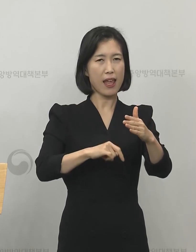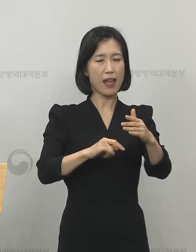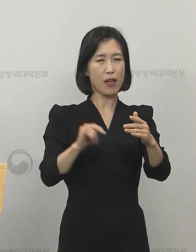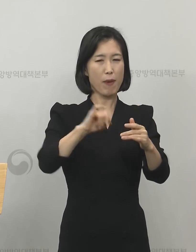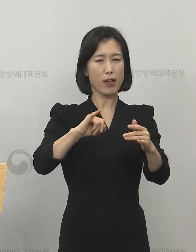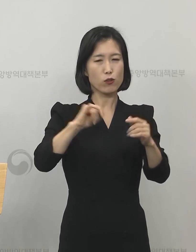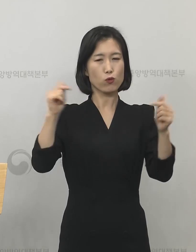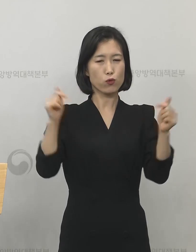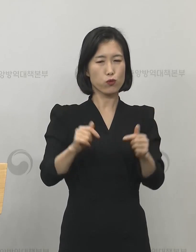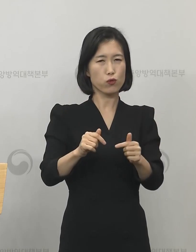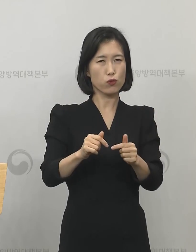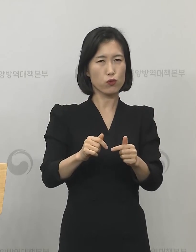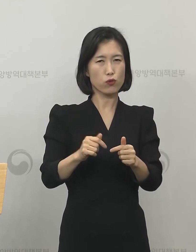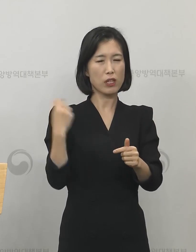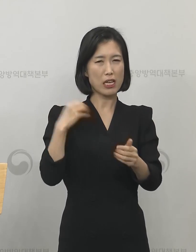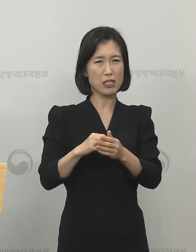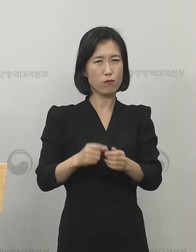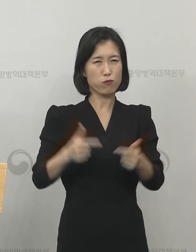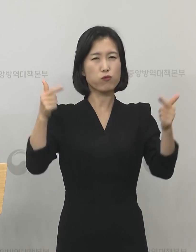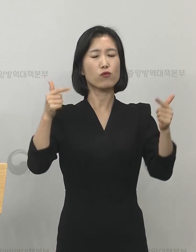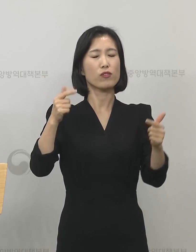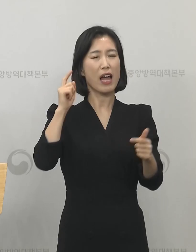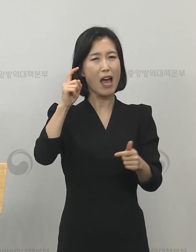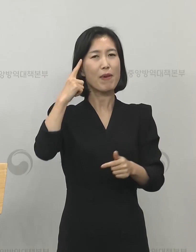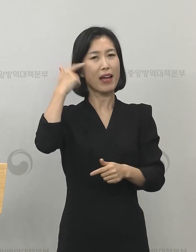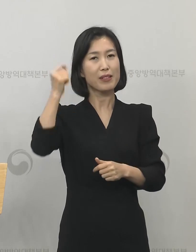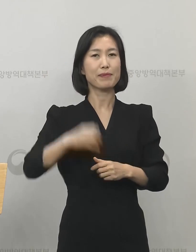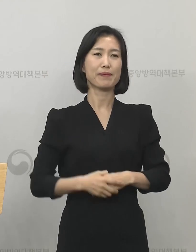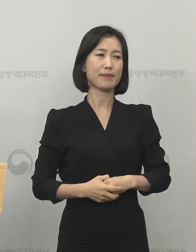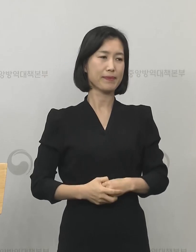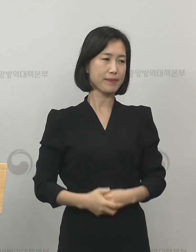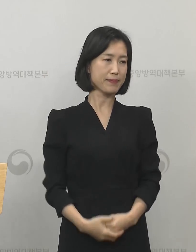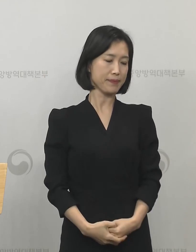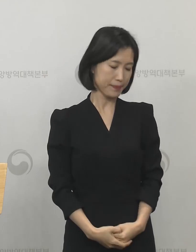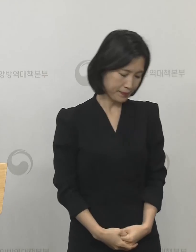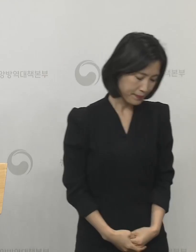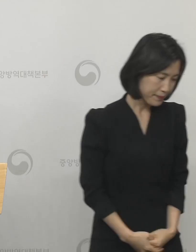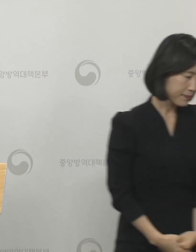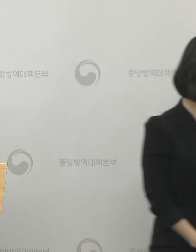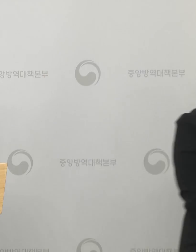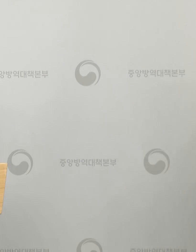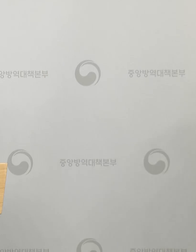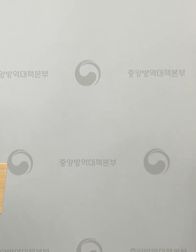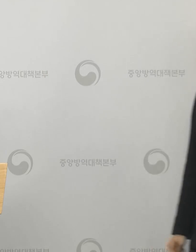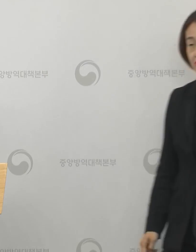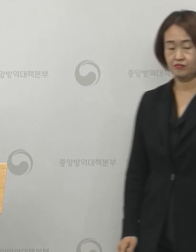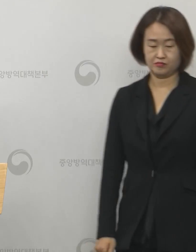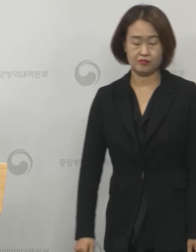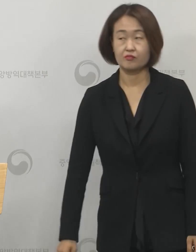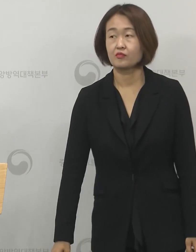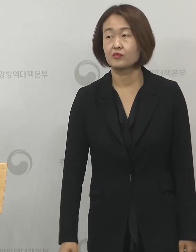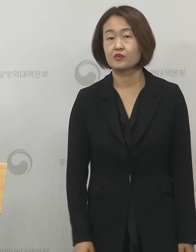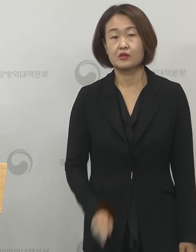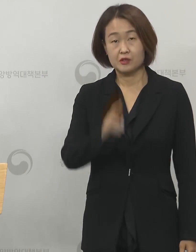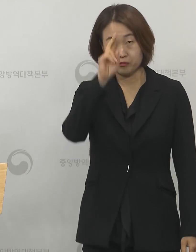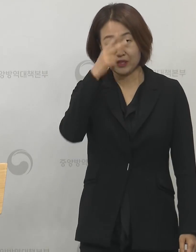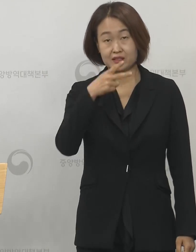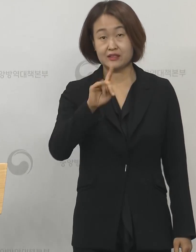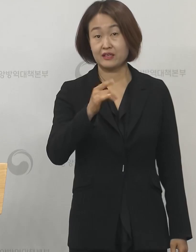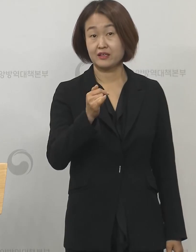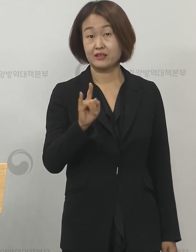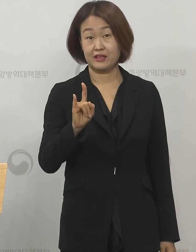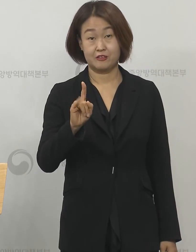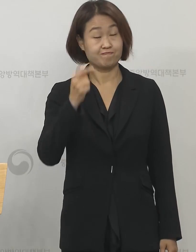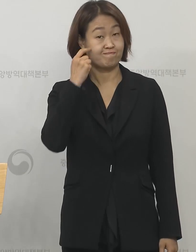쪽에 좀 더 무게를 두고 조사가 진행 중에 있습니다 네 다음 질문입니다 한겨레 박다혜 기자님 질문입니다